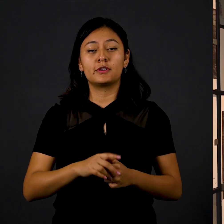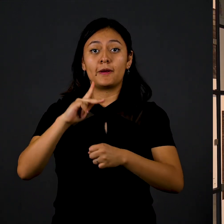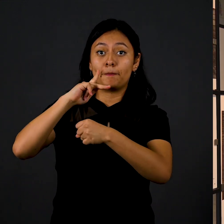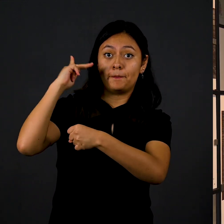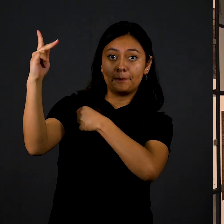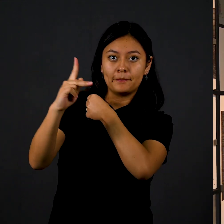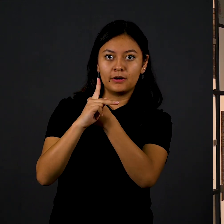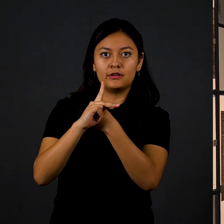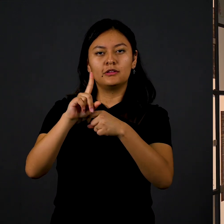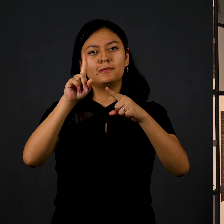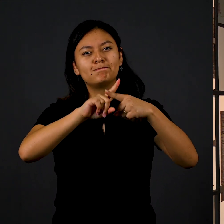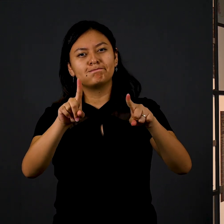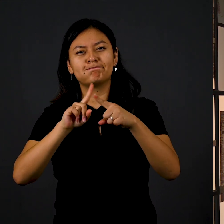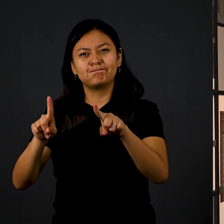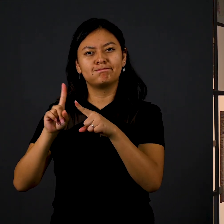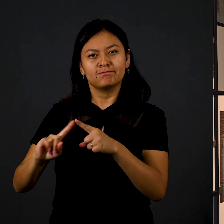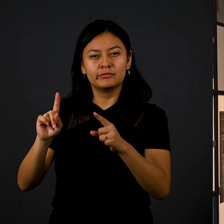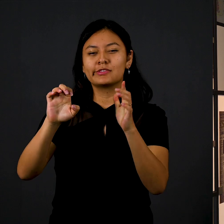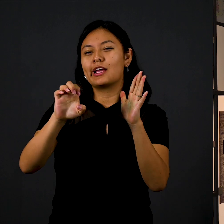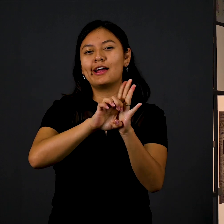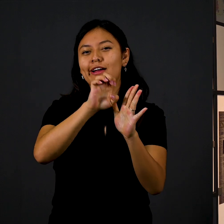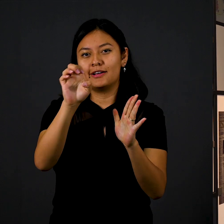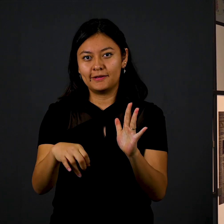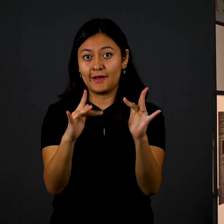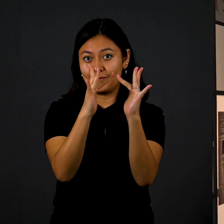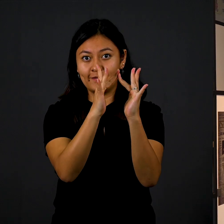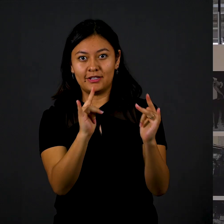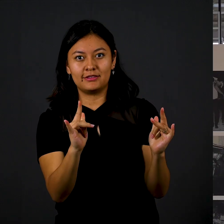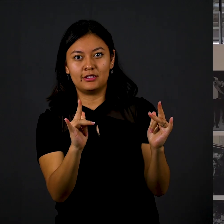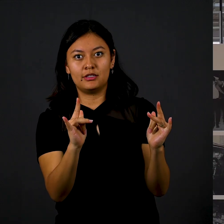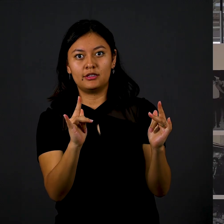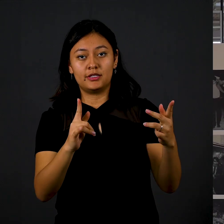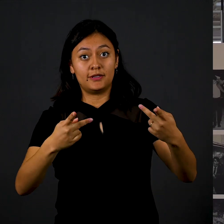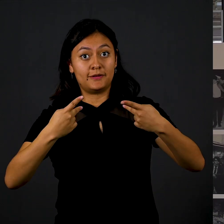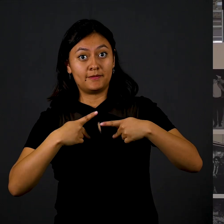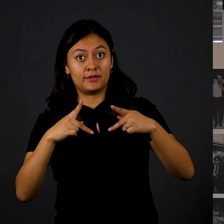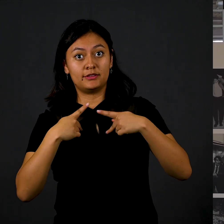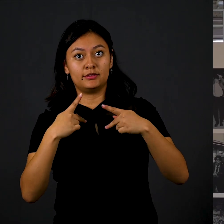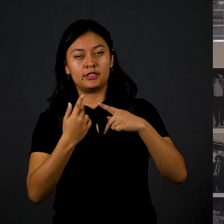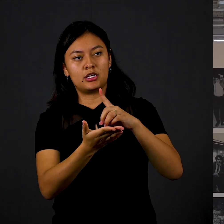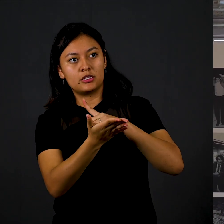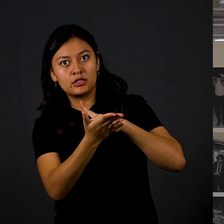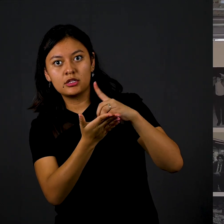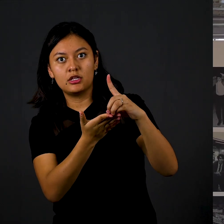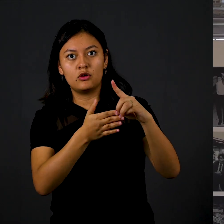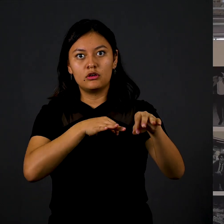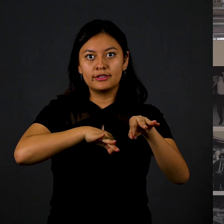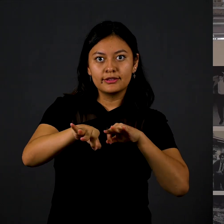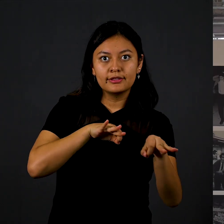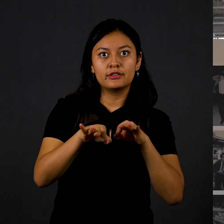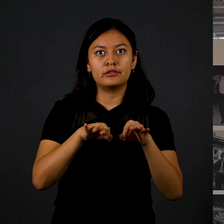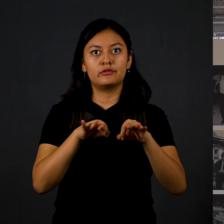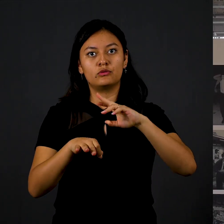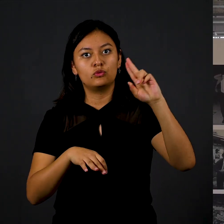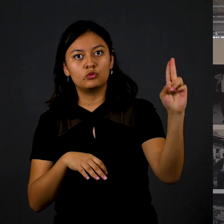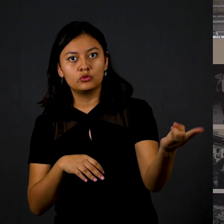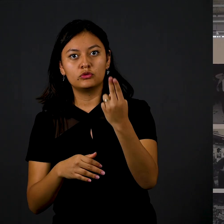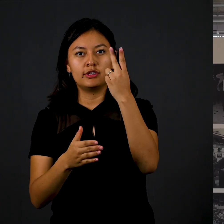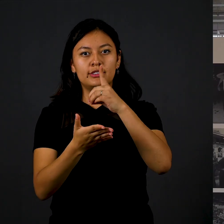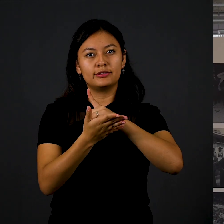A diferencia de otros países, como en Francia, donde su pliego plasma los derechos sociales de